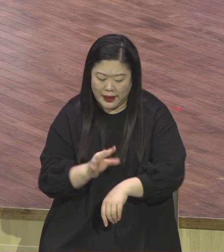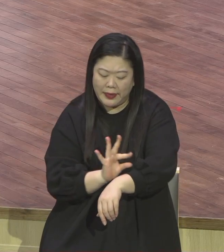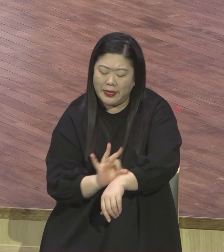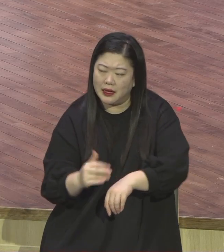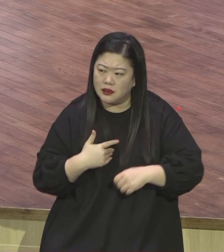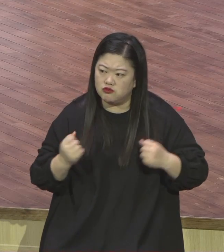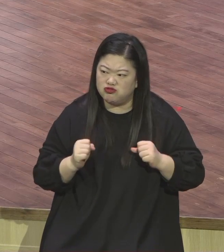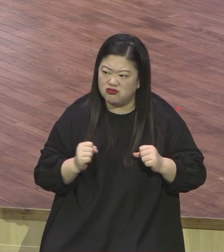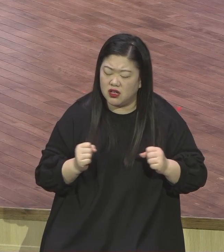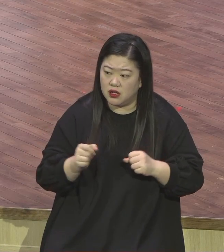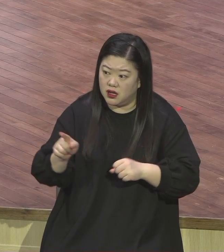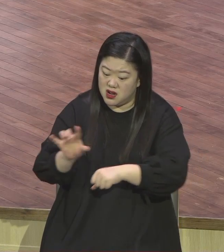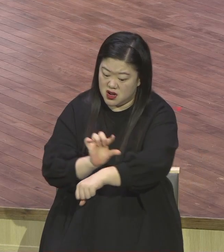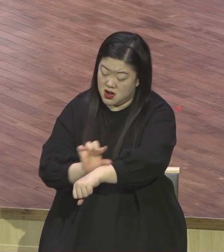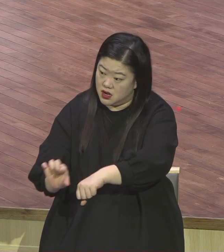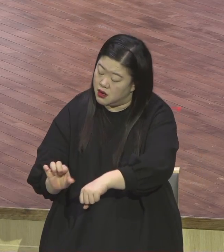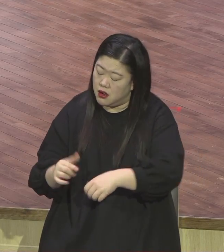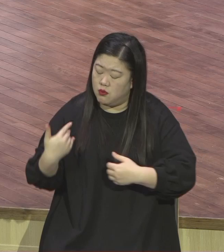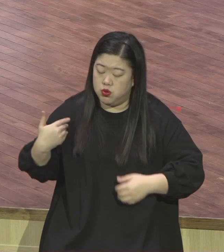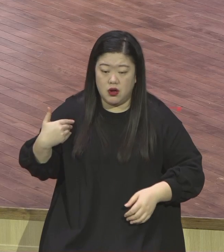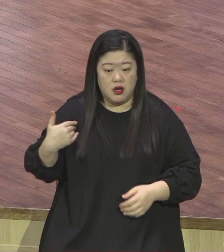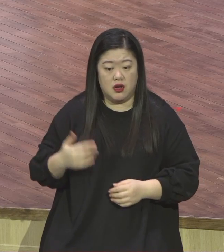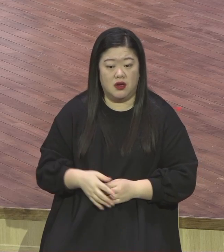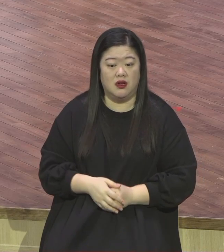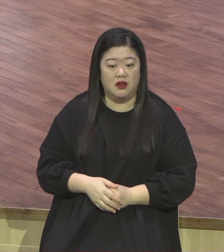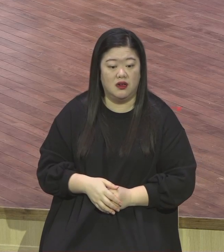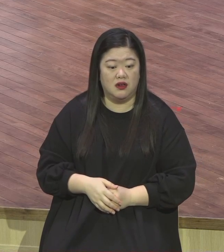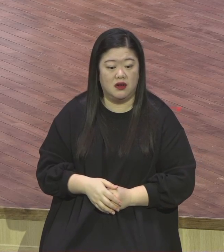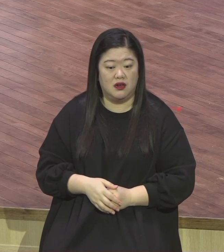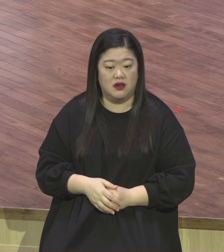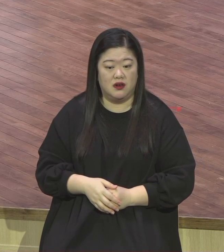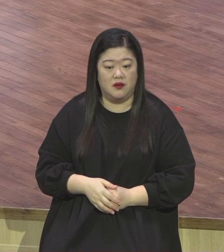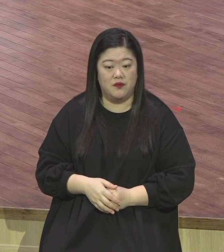우리나라는 그랬다가는 안 추워도 입어야 돼요 남들이 흉보니까